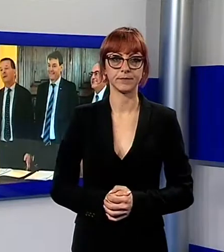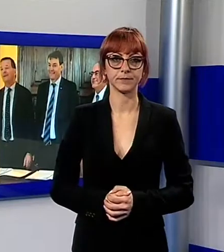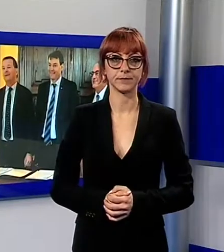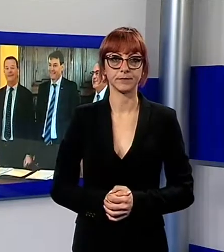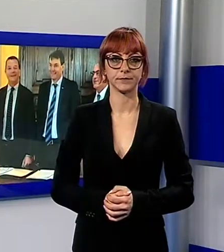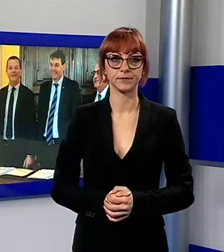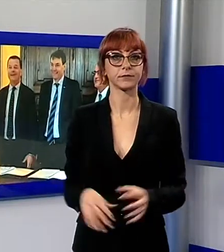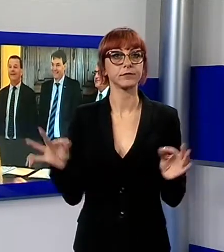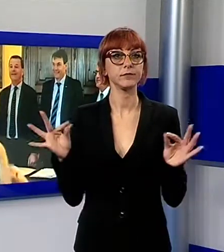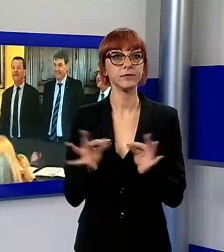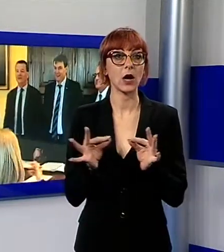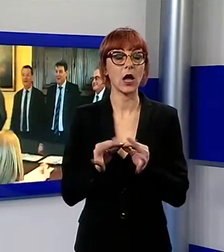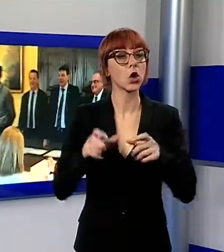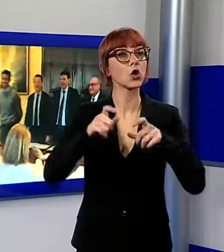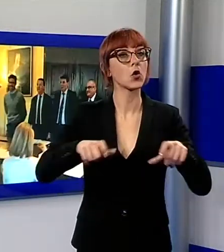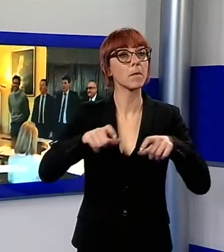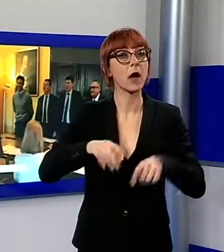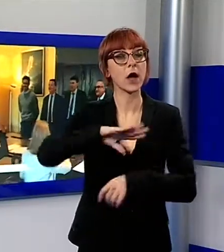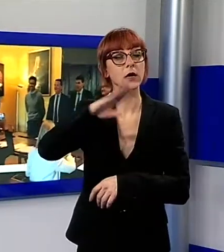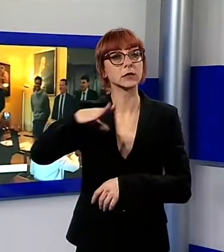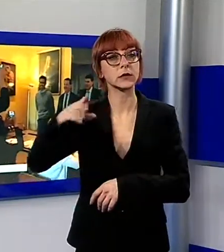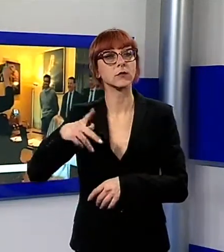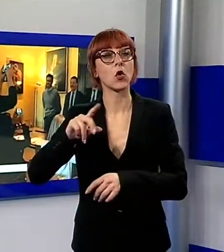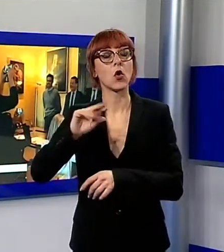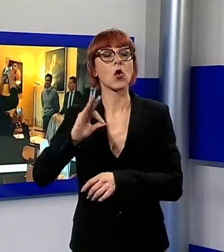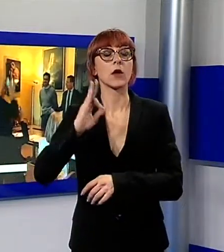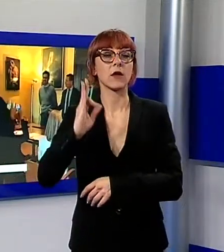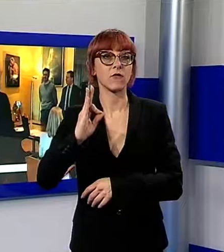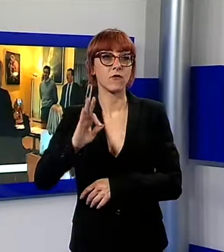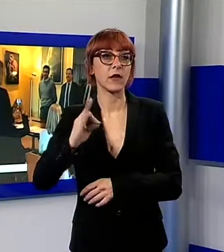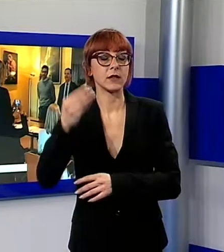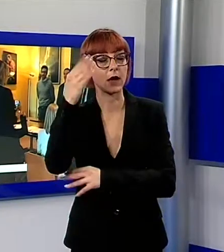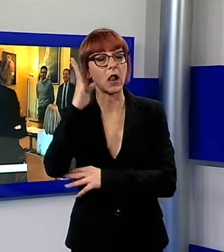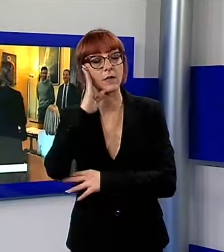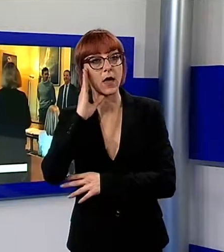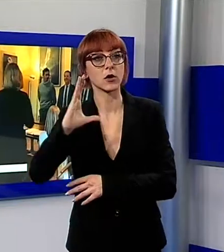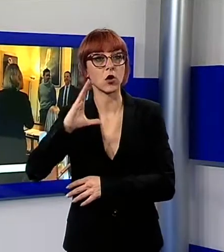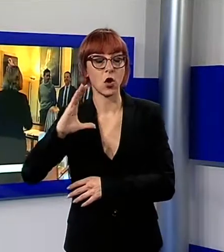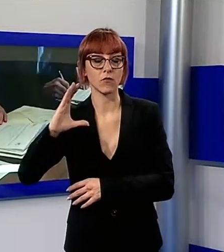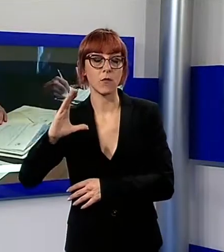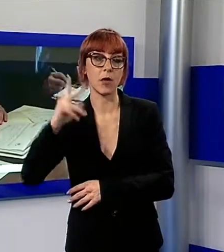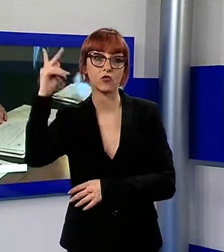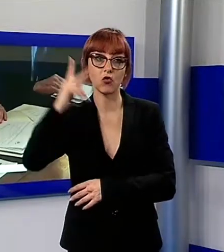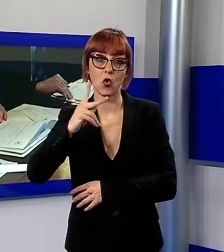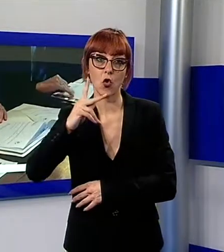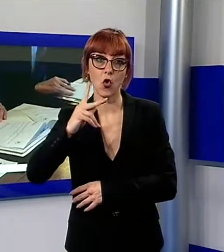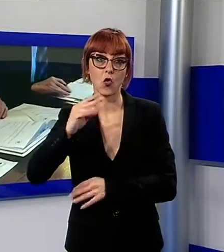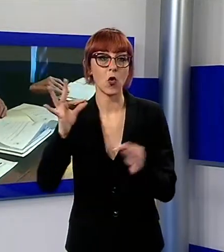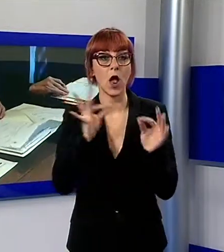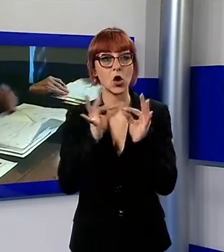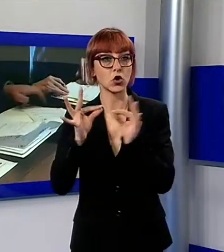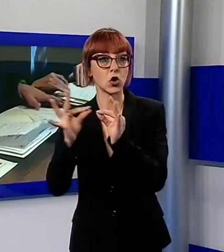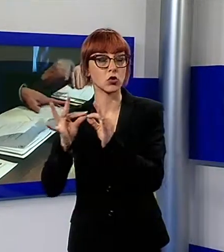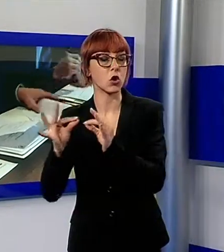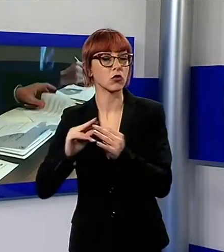Firmato un accordo tra la Banca del Monte, Federalberghi, Confcommercio Lucca per favorire l'accesso al credito e ai servizi